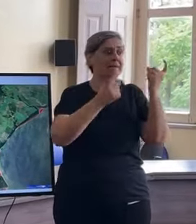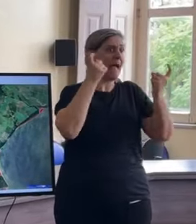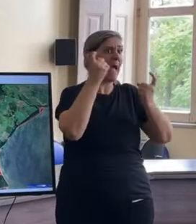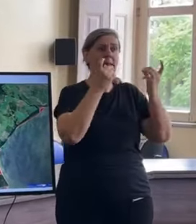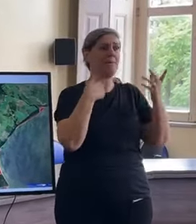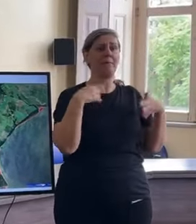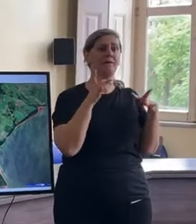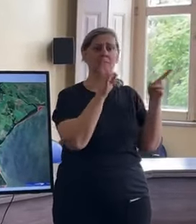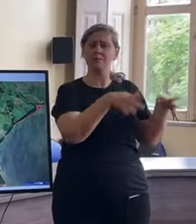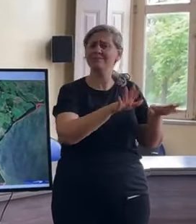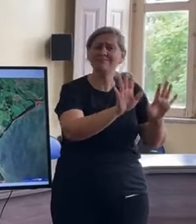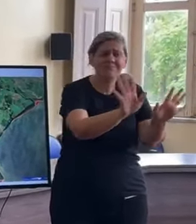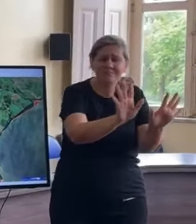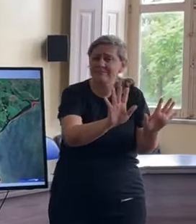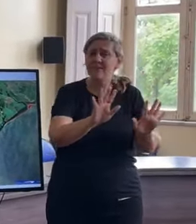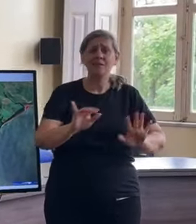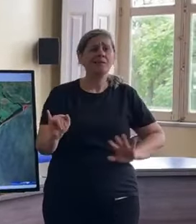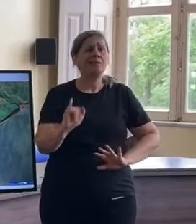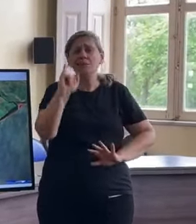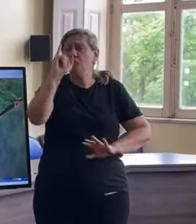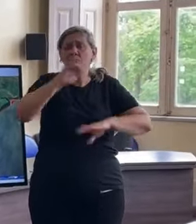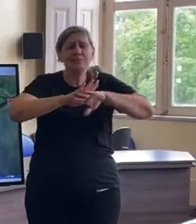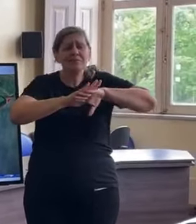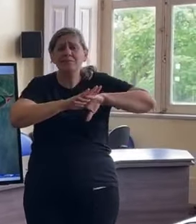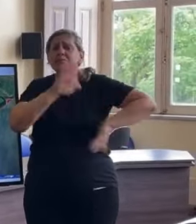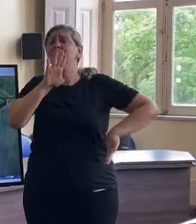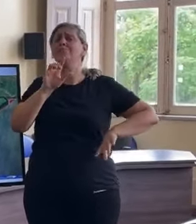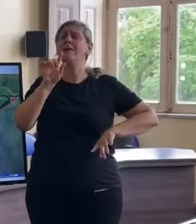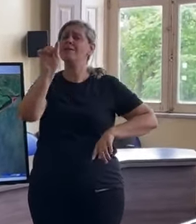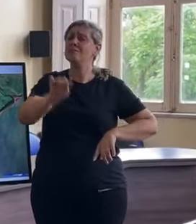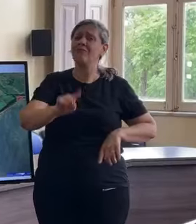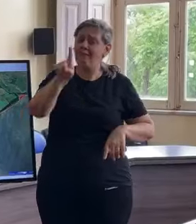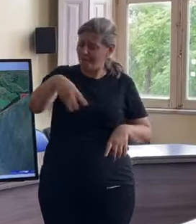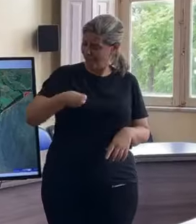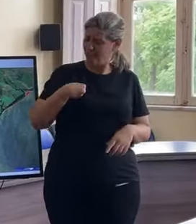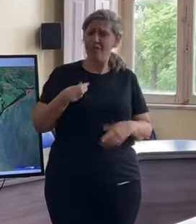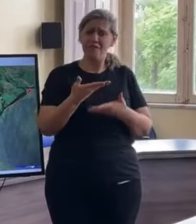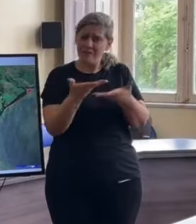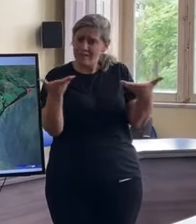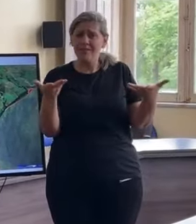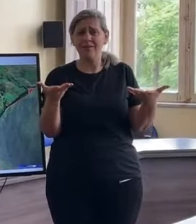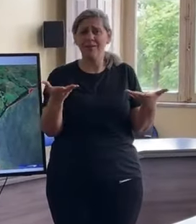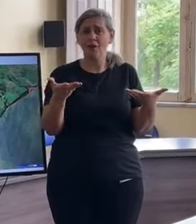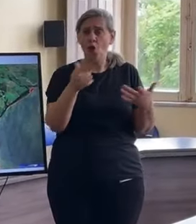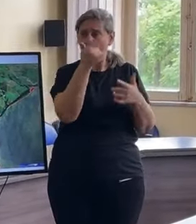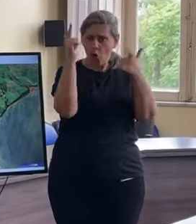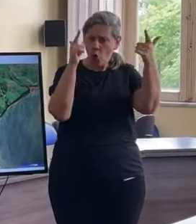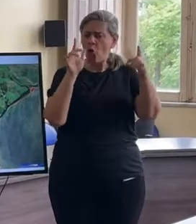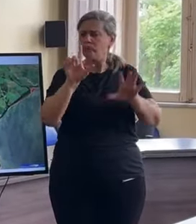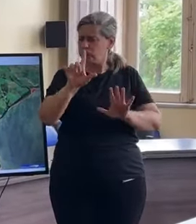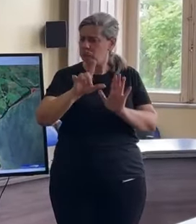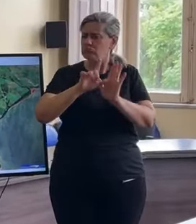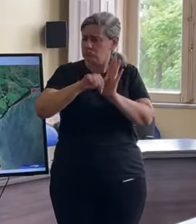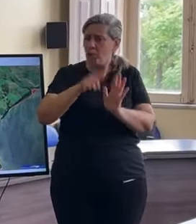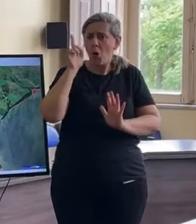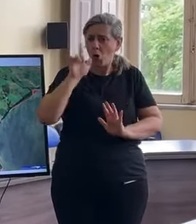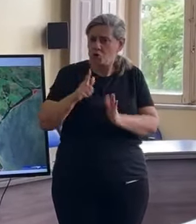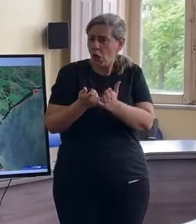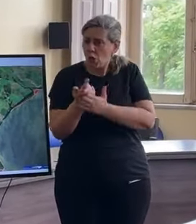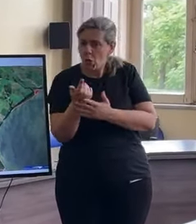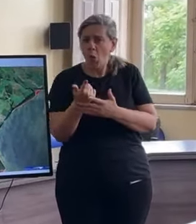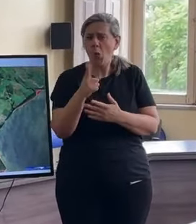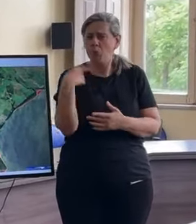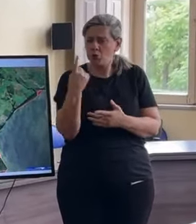preocupem com isso. O maior patrimônio que a gente tem é a própria vida, o resto se recupera. A gente vai estar